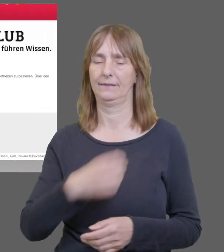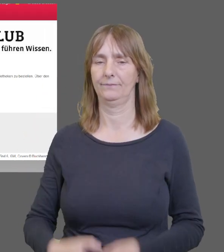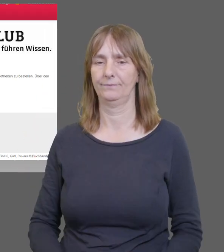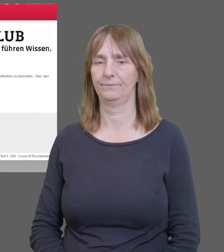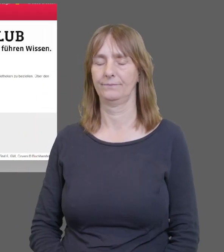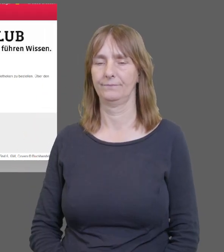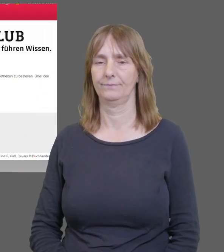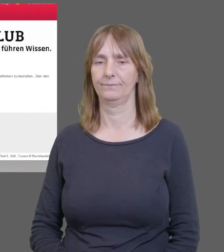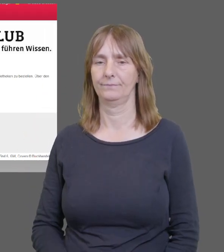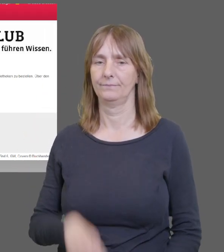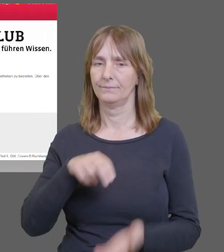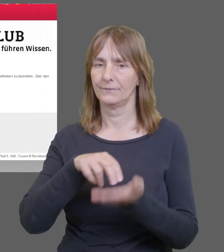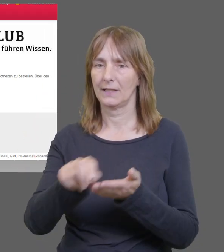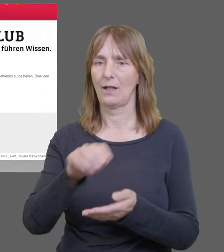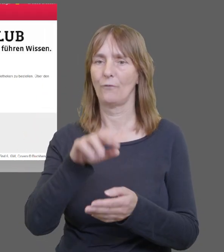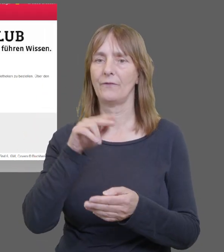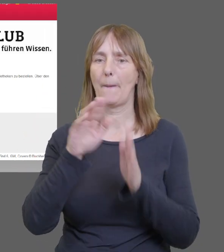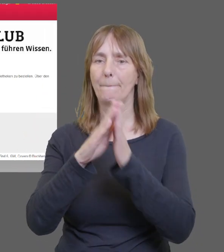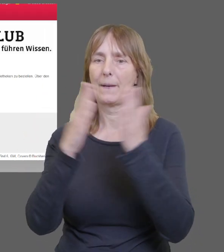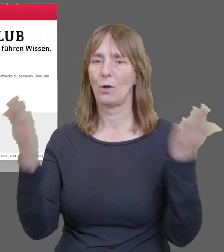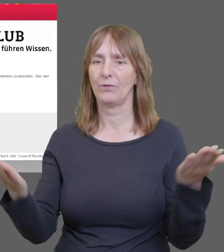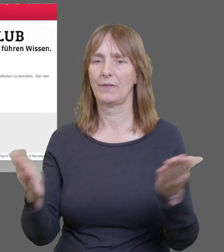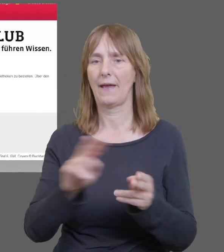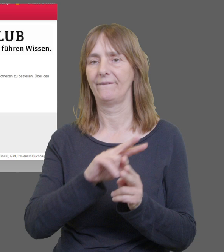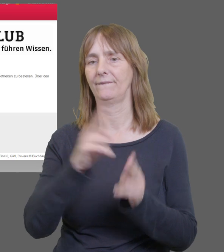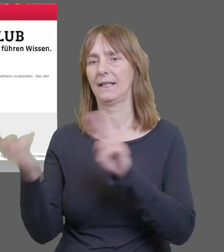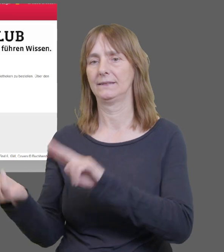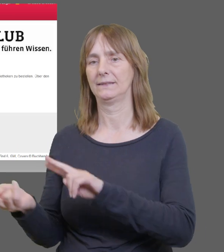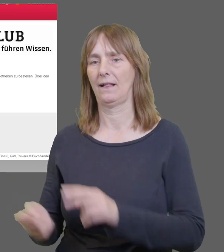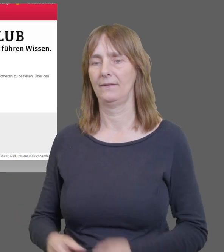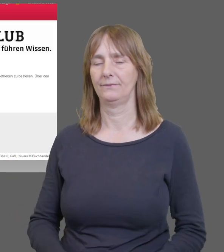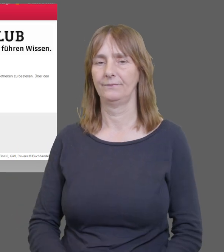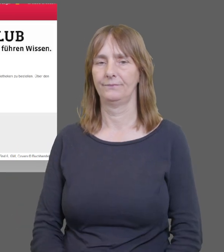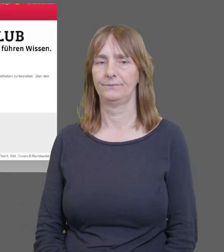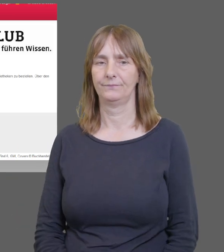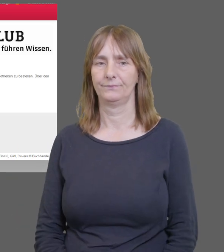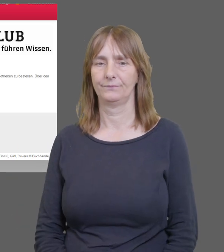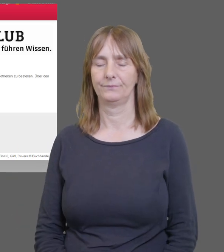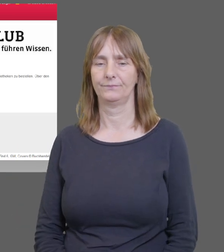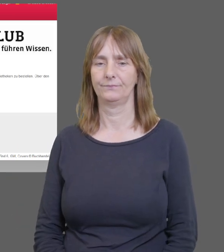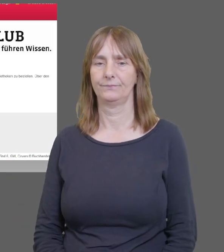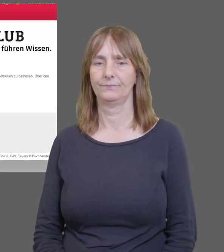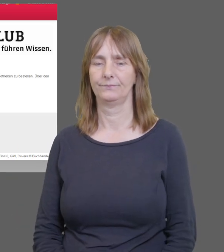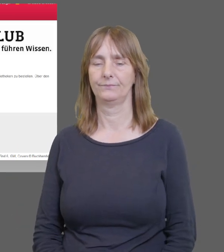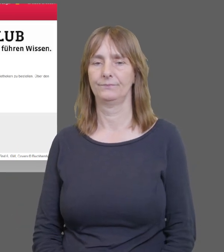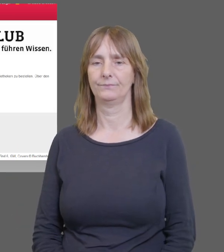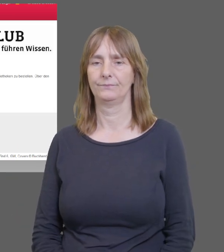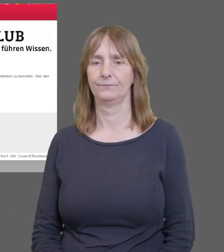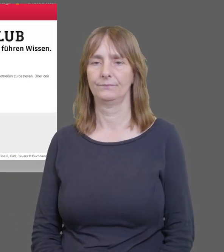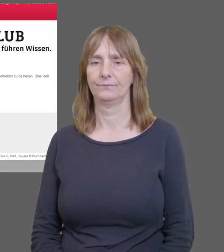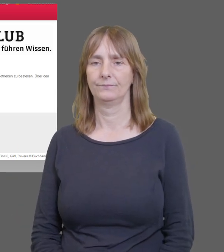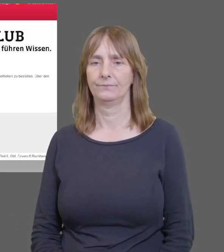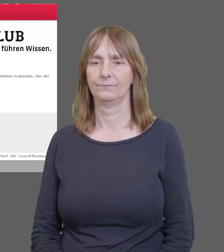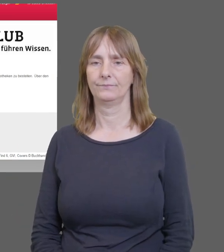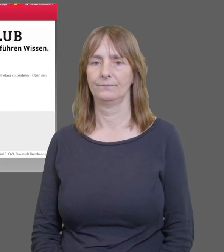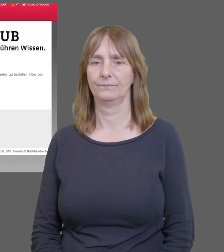die Slup Dresden. Wenn dies nicht der Fall ist, kann die Slup über Bibliothek wechseln aufgerufen werden.